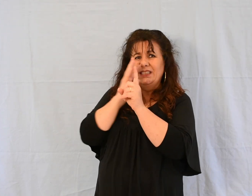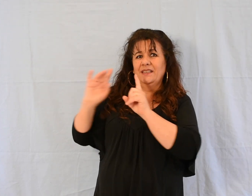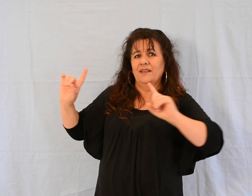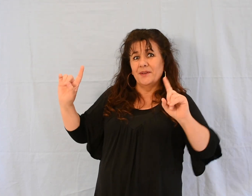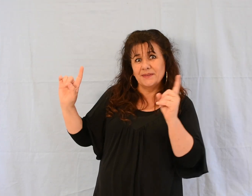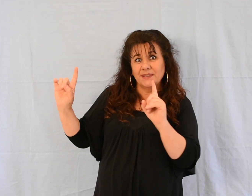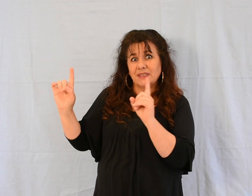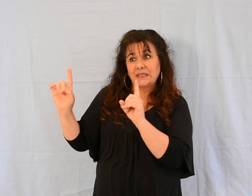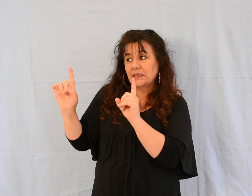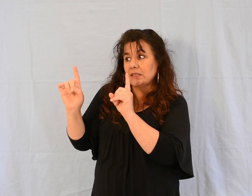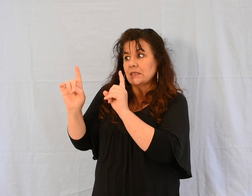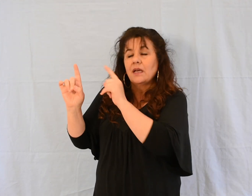Elle se disait, en effet,